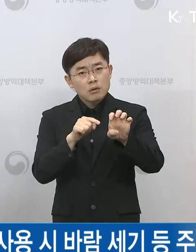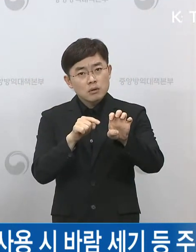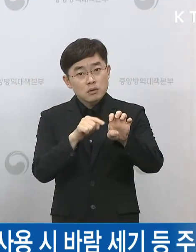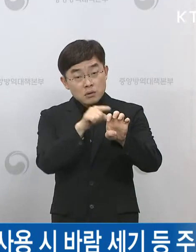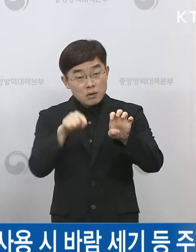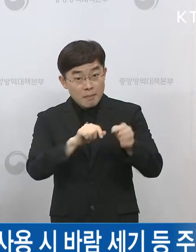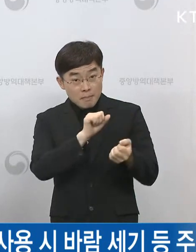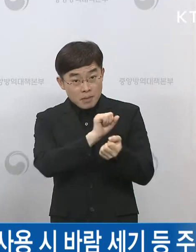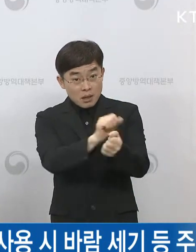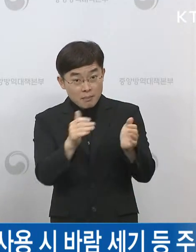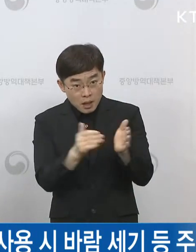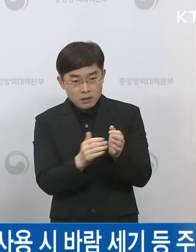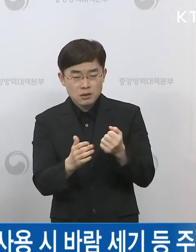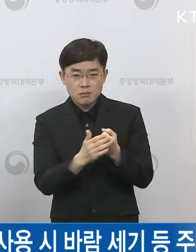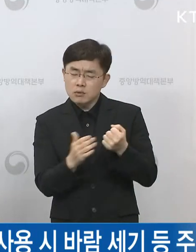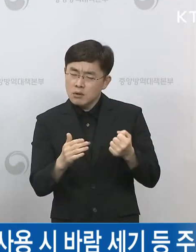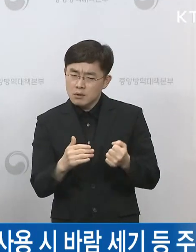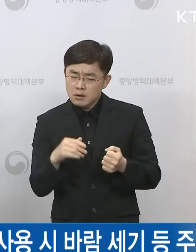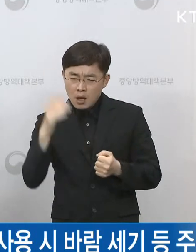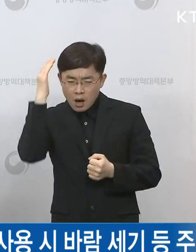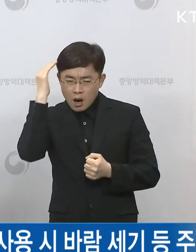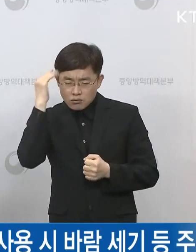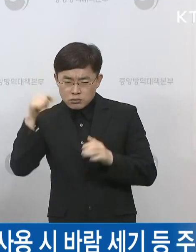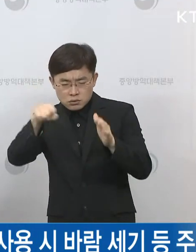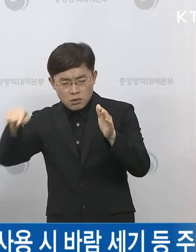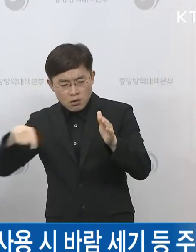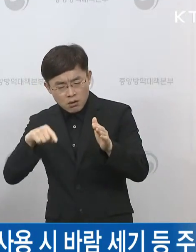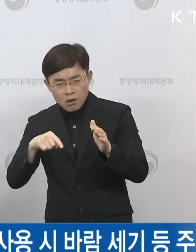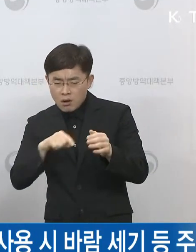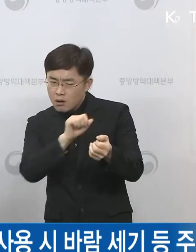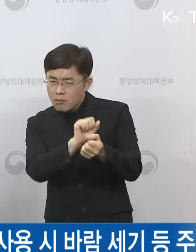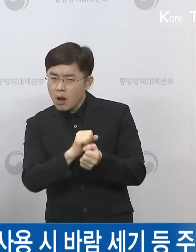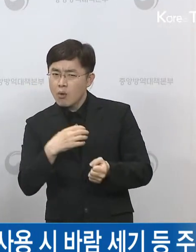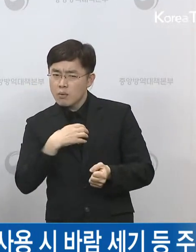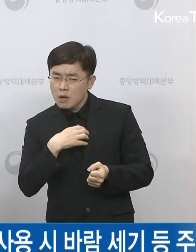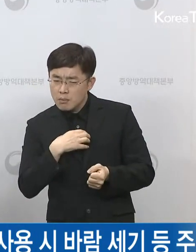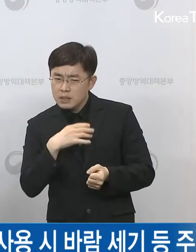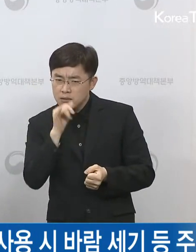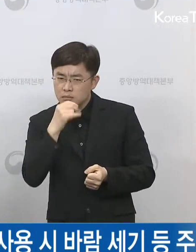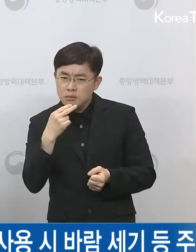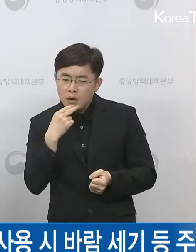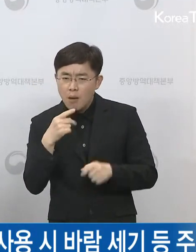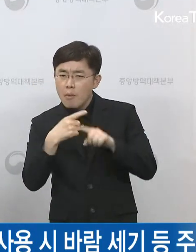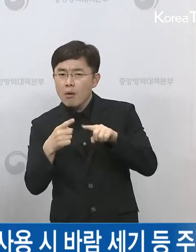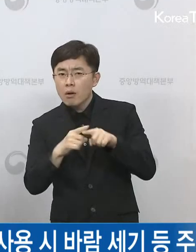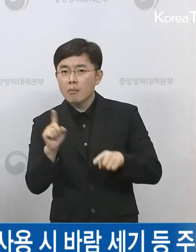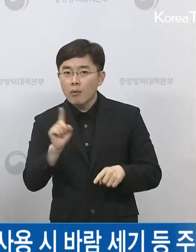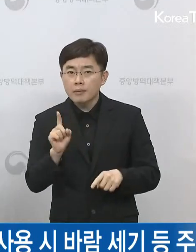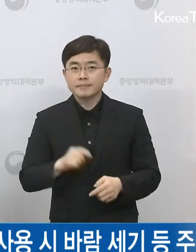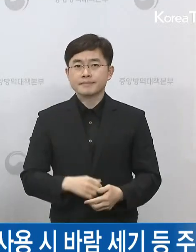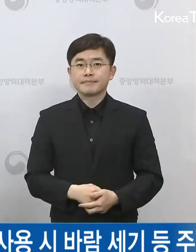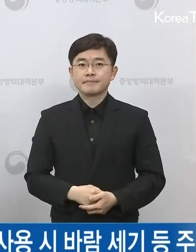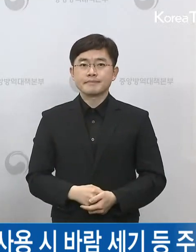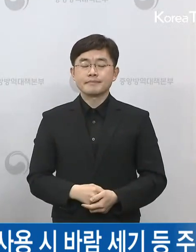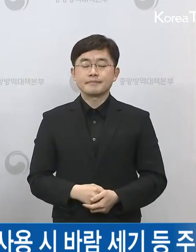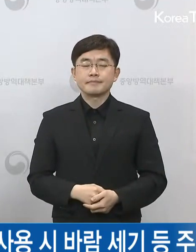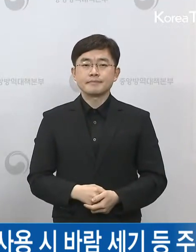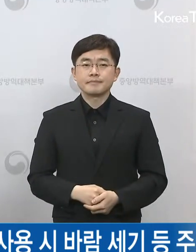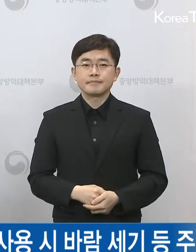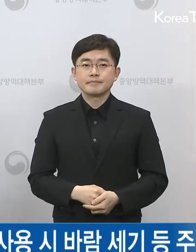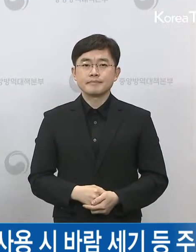우리나라의 방역 상황에서 위험도가 어느 정도라고 생각하시는지 의견 한 번 여쭙습니다. 네,